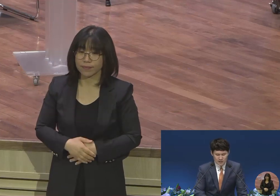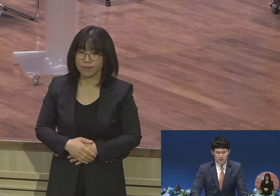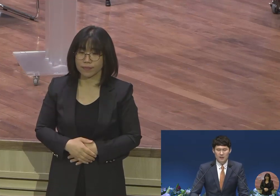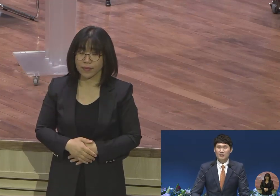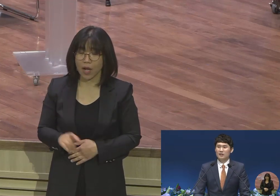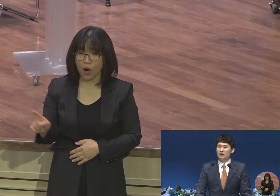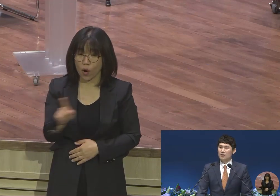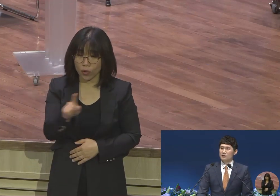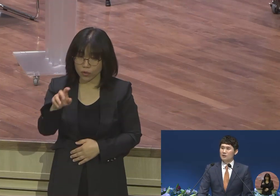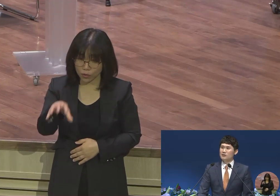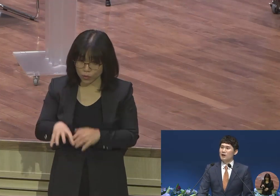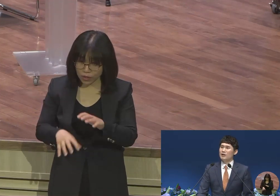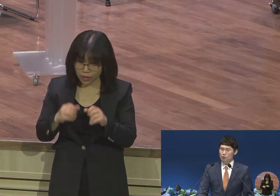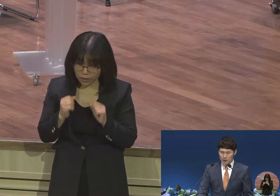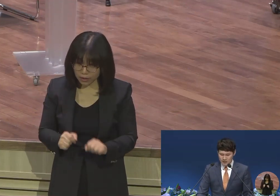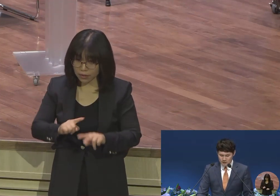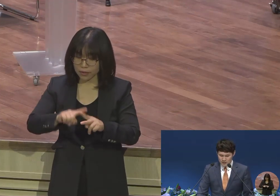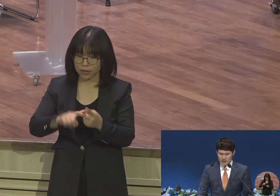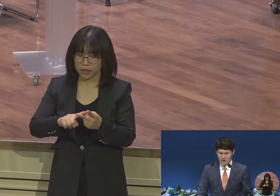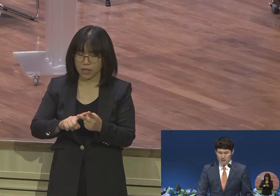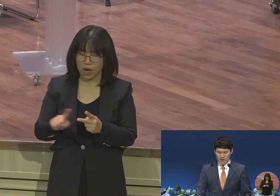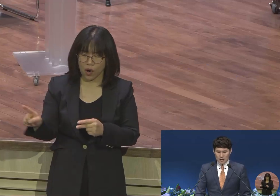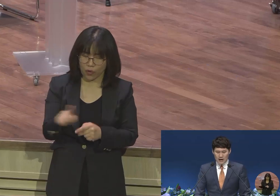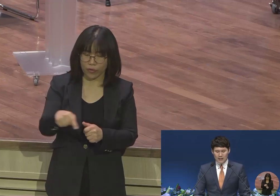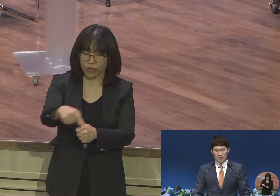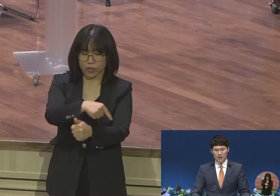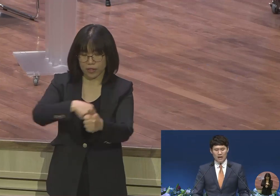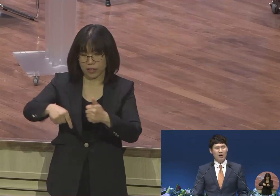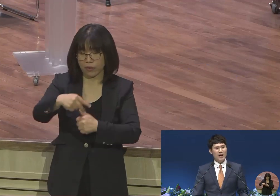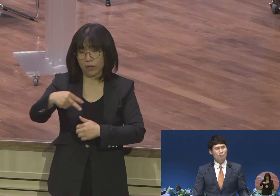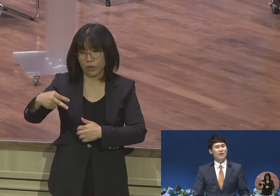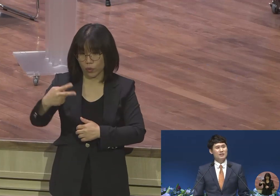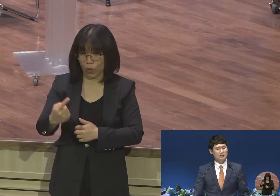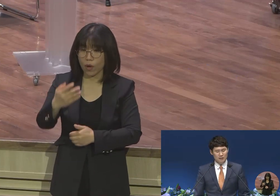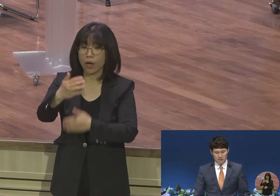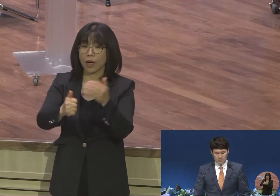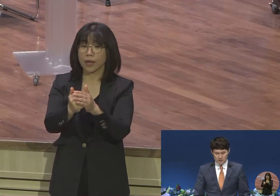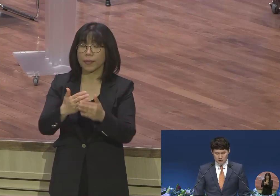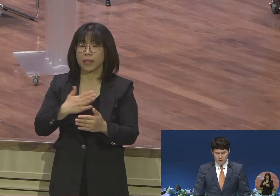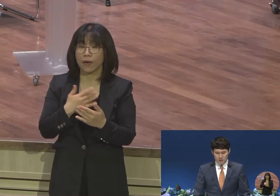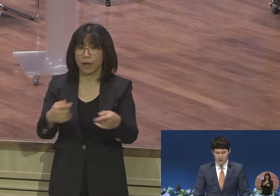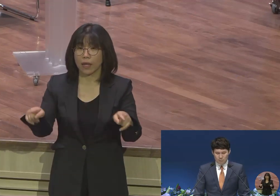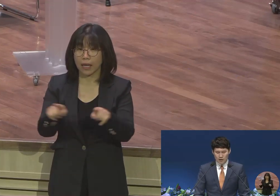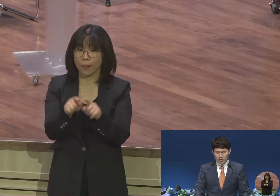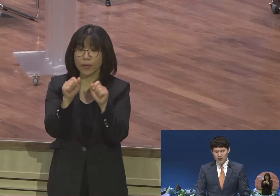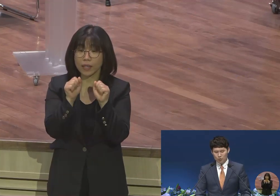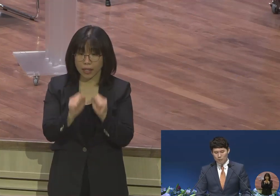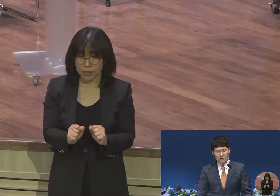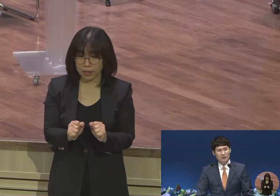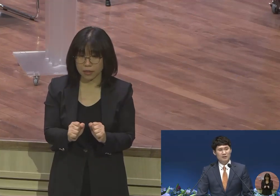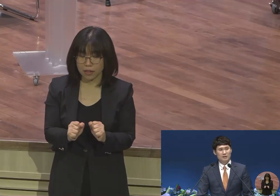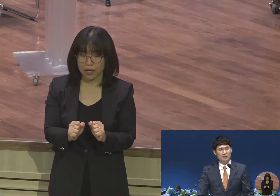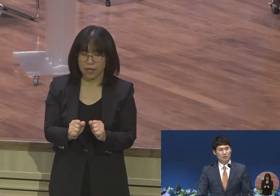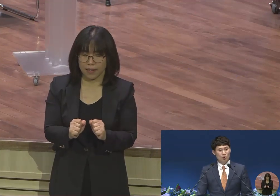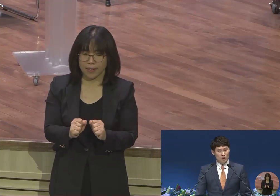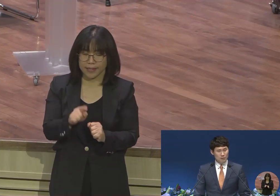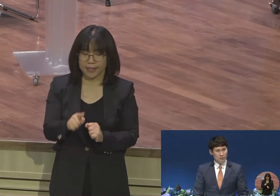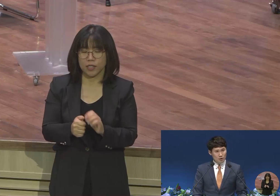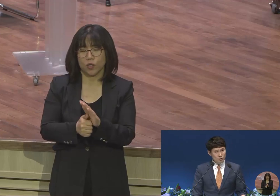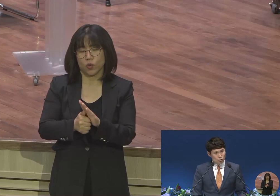있든지 어떤 상황 속에 있든지 하나님이 나와 함께 하시는 임만웰의 소망을 오늘 이 밤에 여러분이